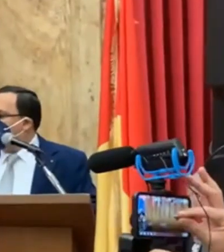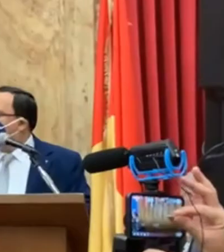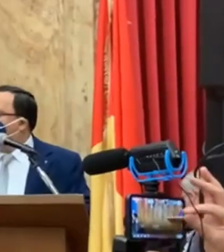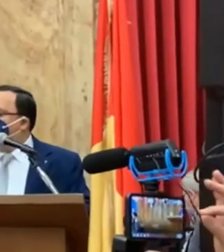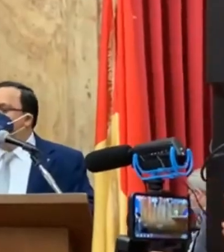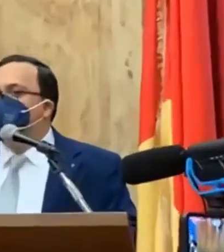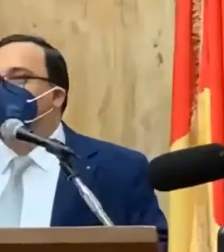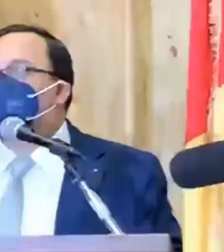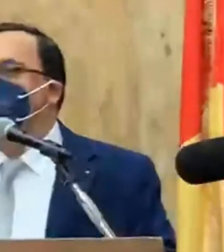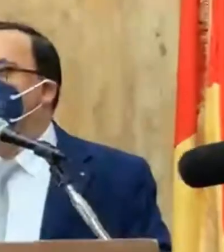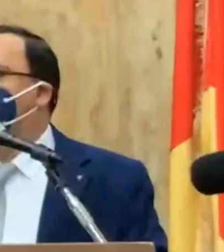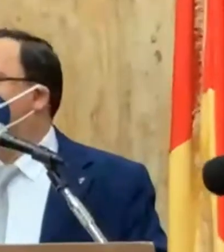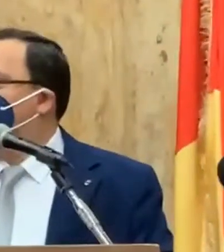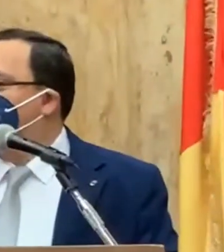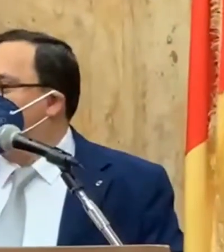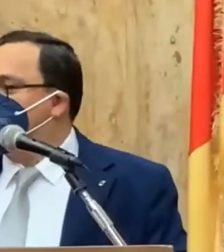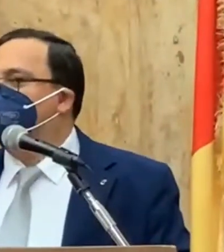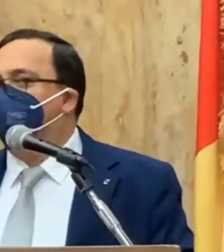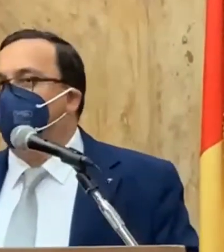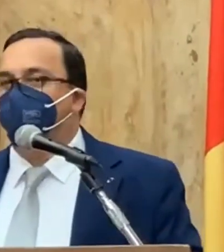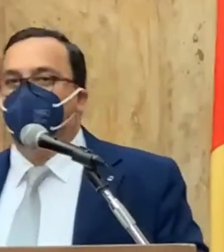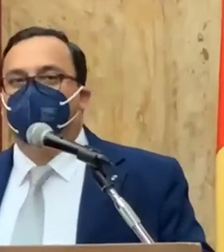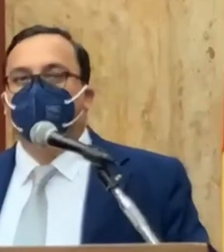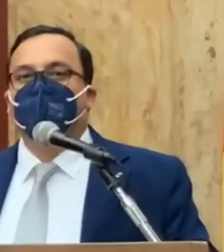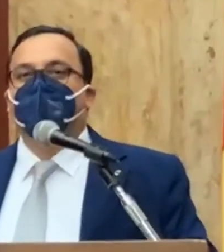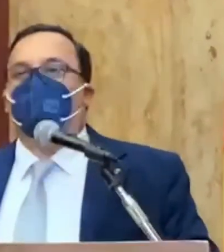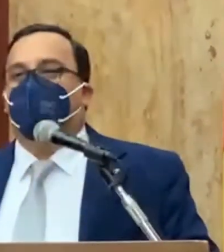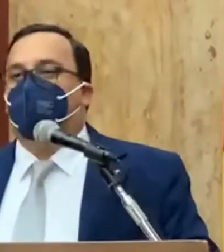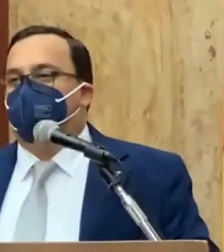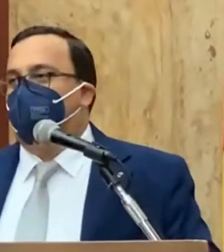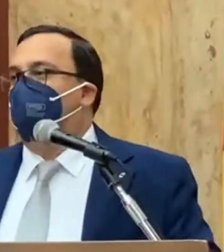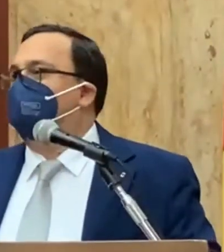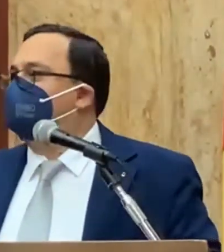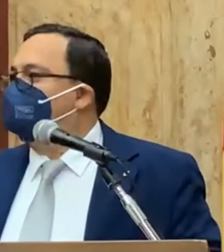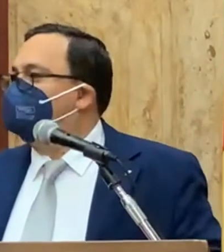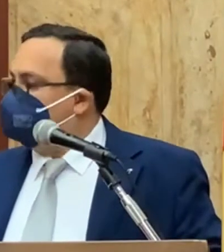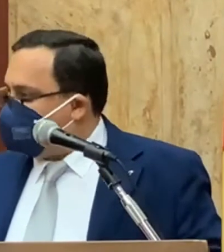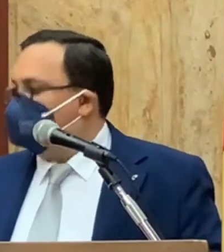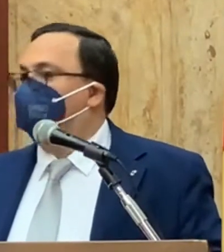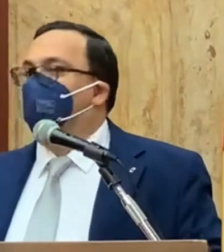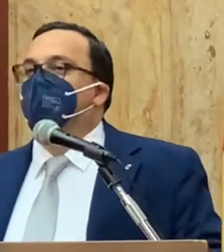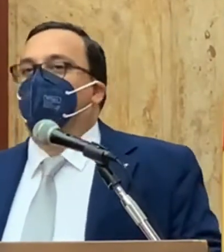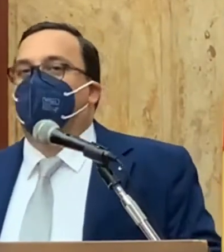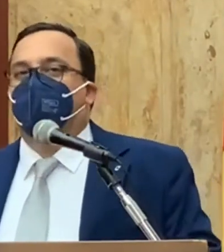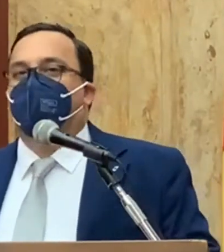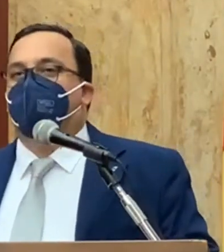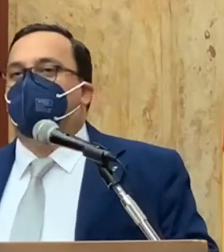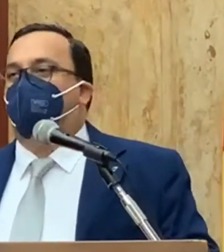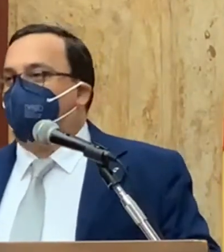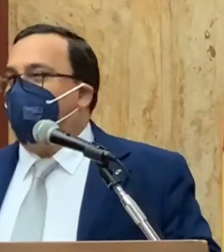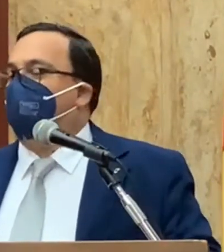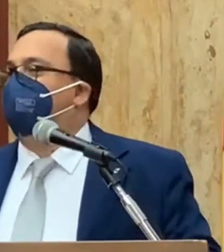si fanno i fatti. Mi fa davvero piacere che lei sia venuta qui a Messina di persona a